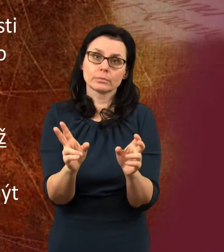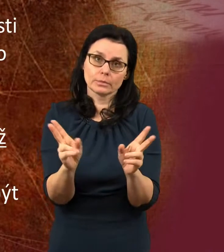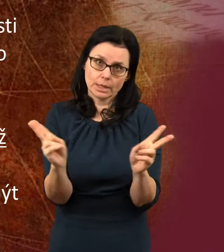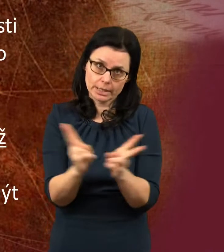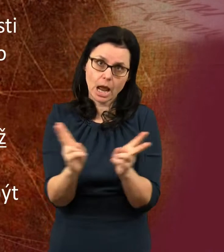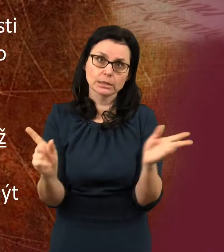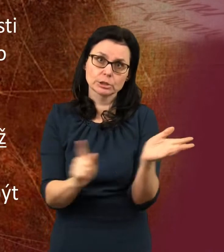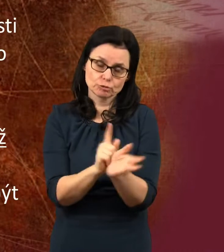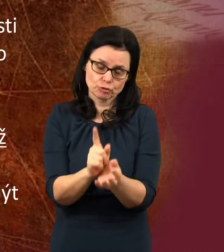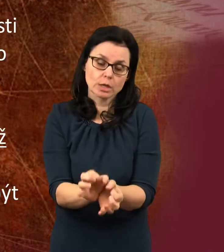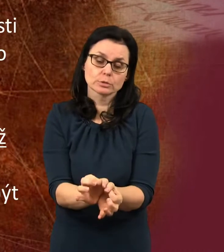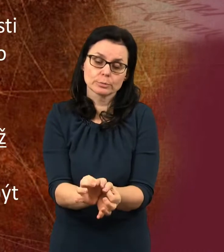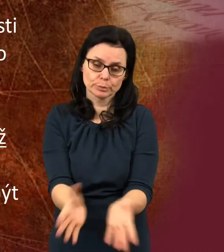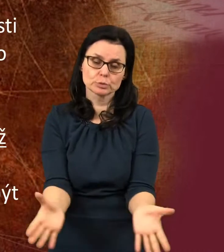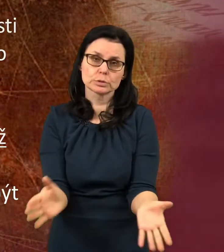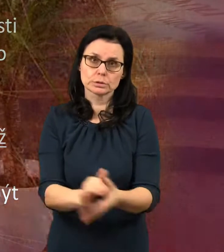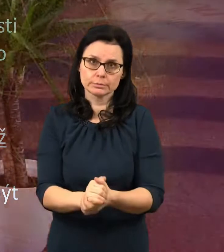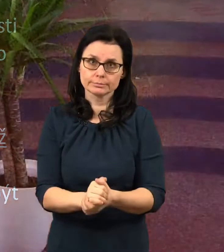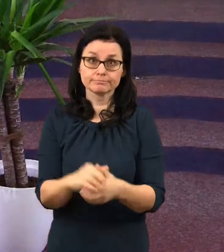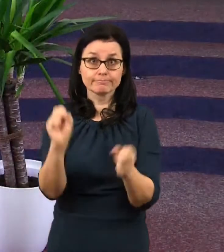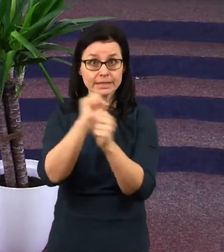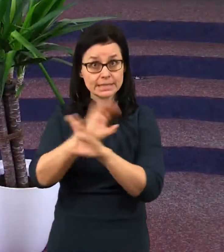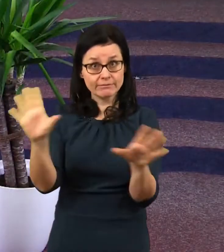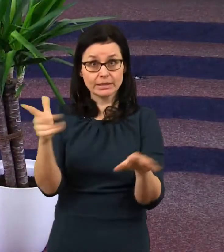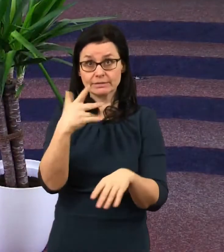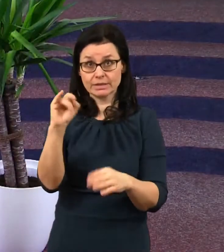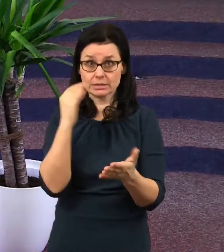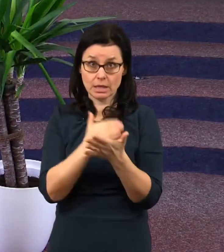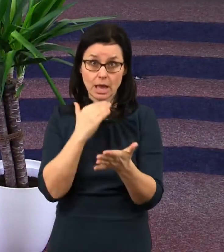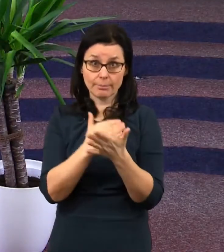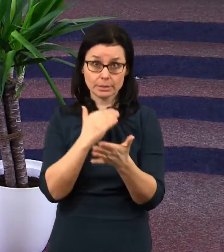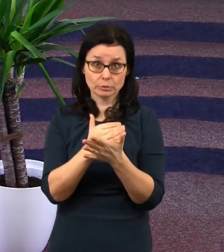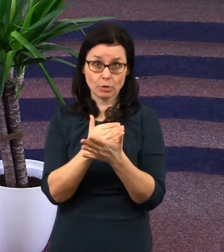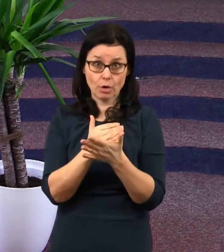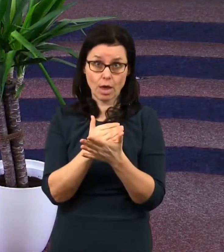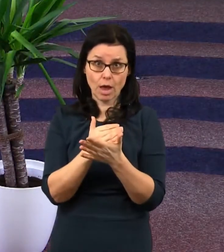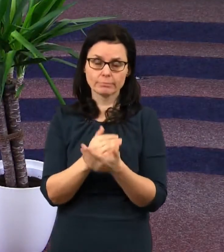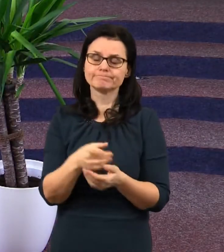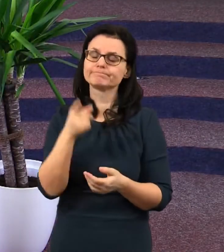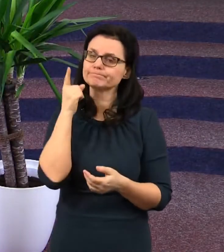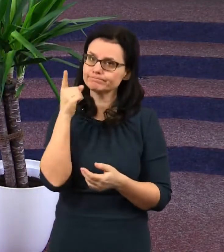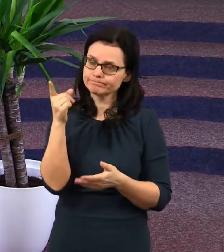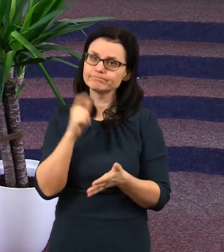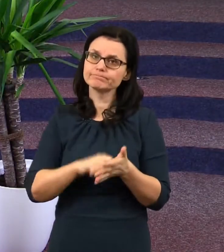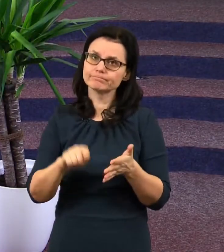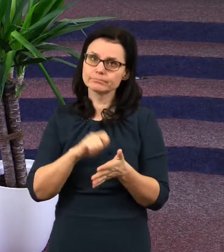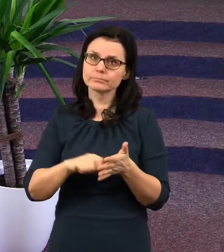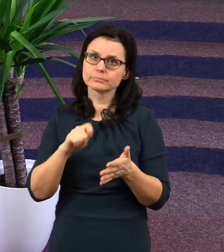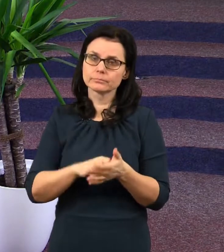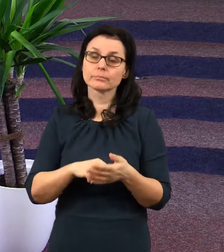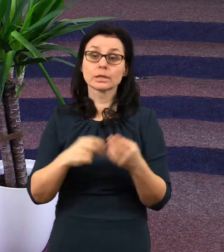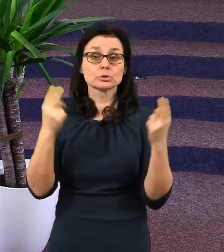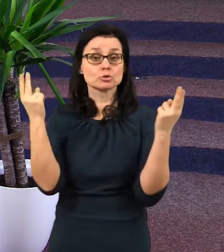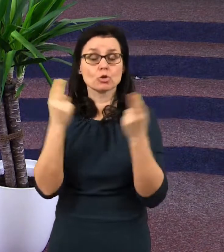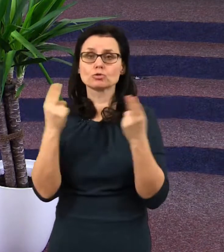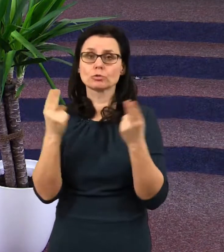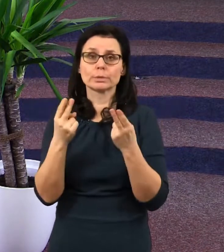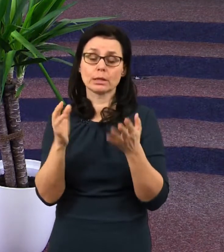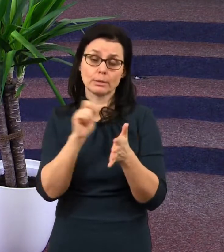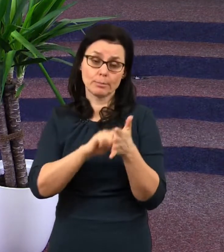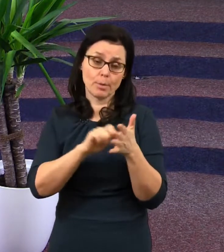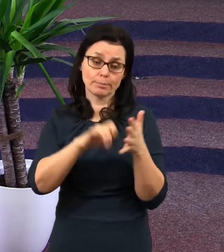propuštěn. Zjevení 20. kapitola je srozumitelným